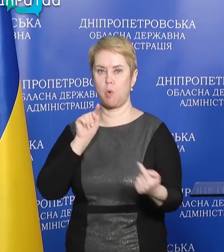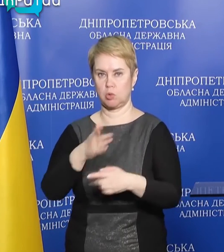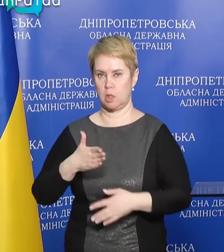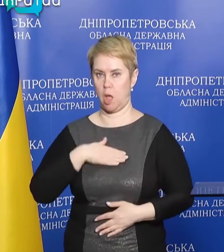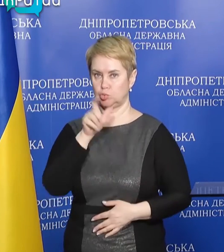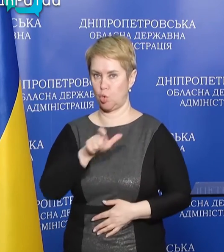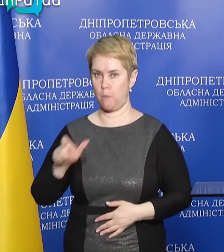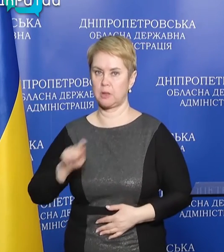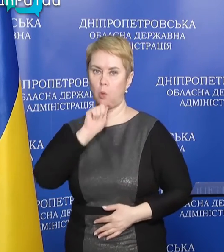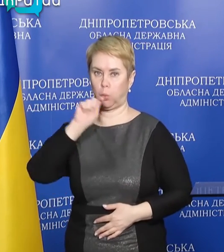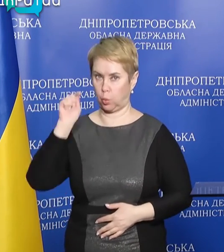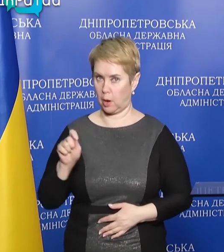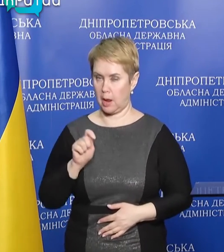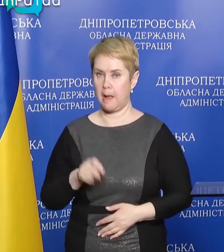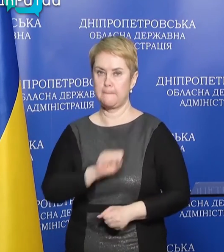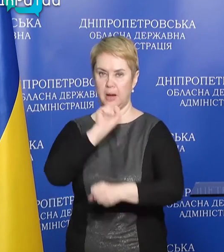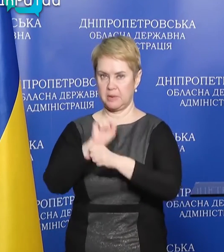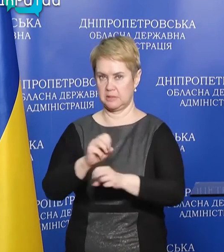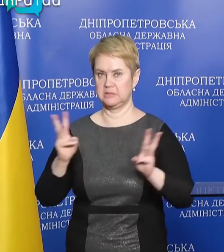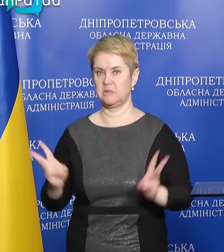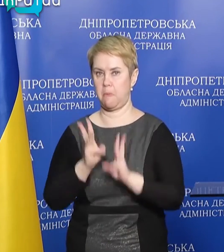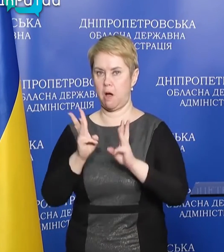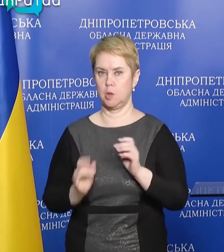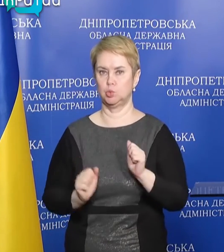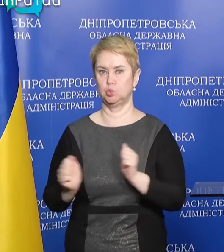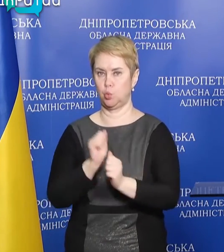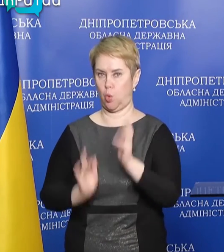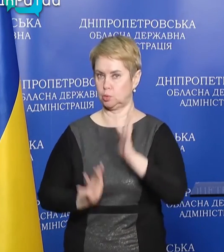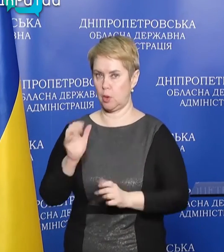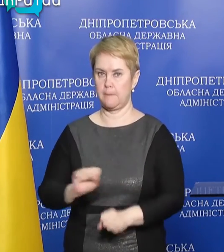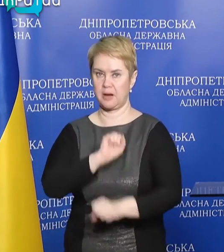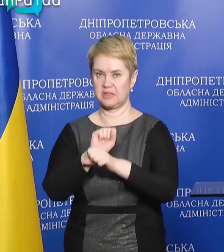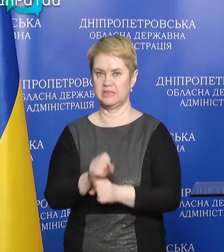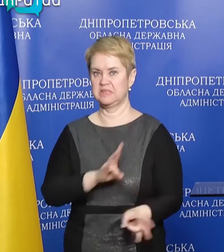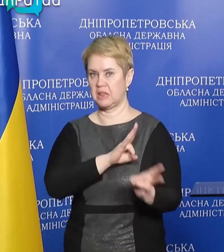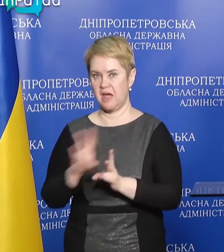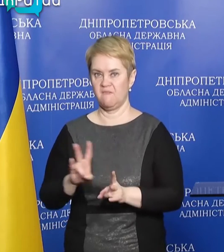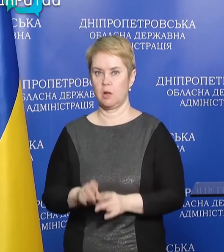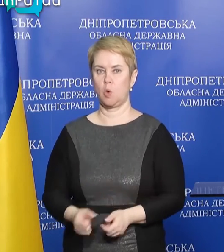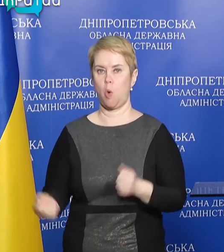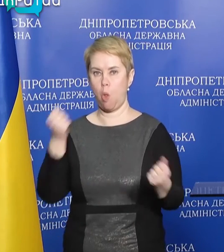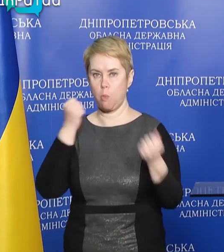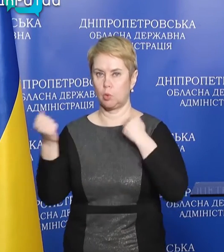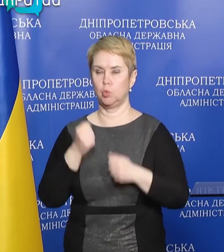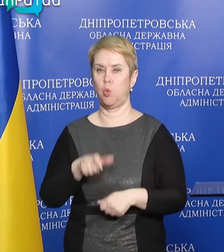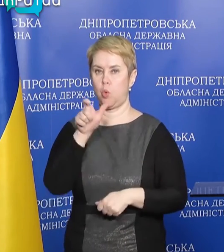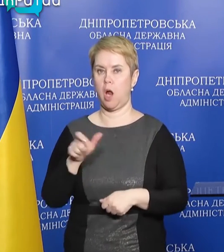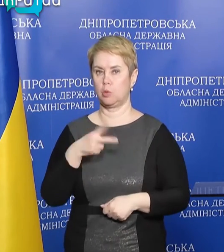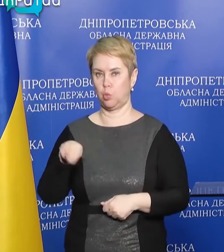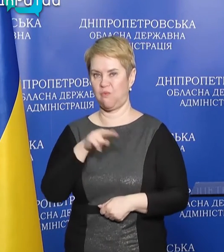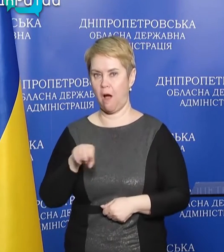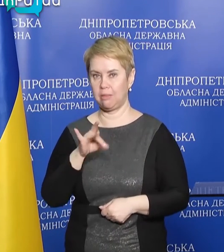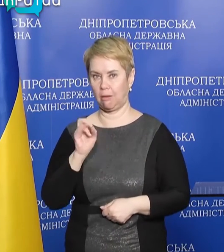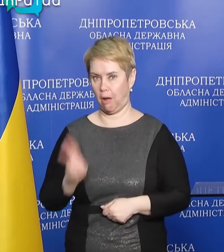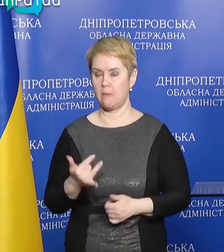наших громадян України. Припиніть спалювати сухостої, припиніть завдавати значного клопоту рятувальникам. Адже